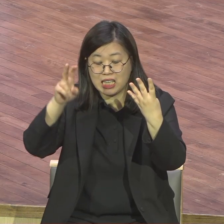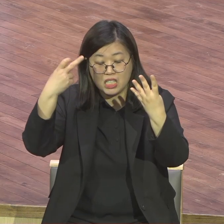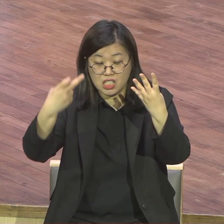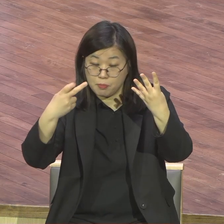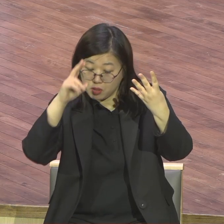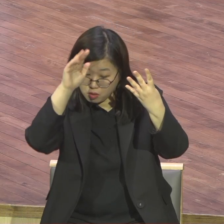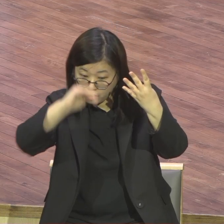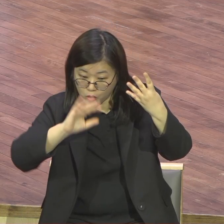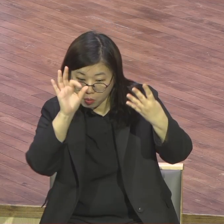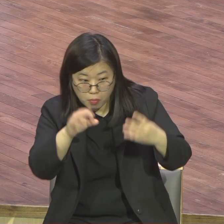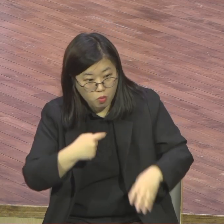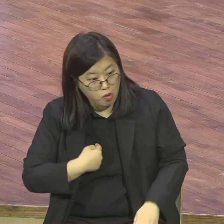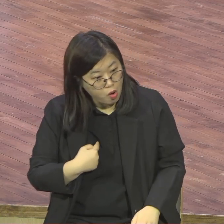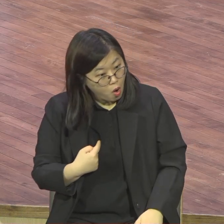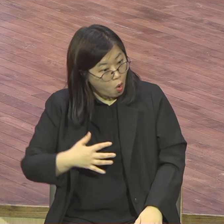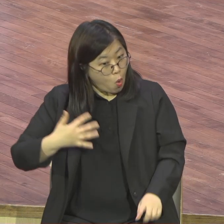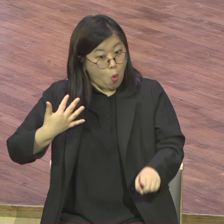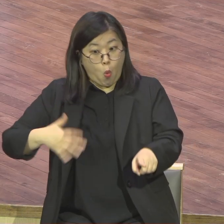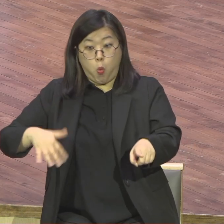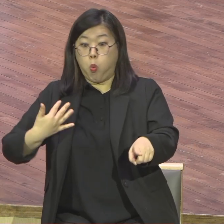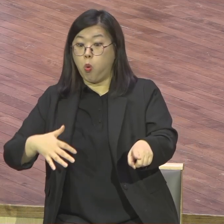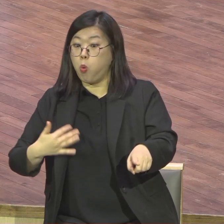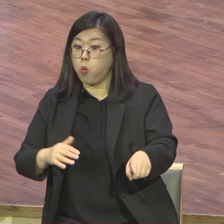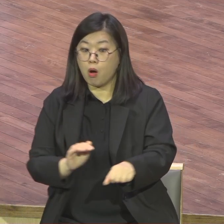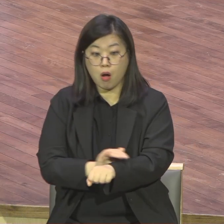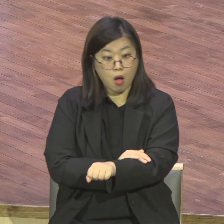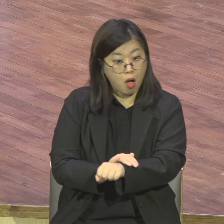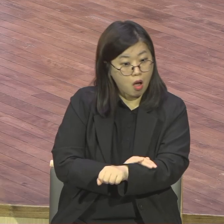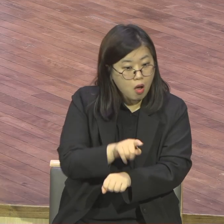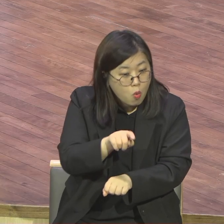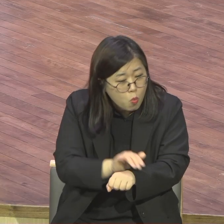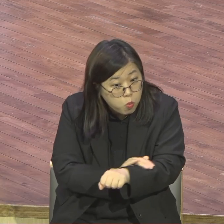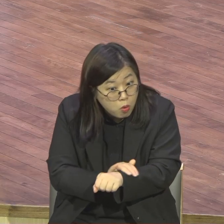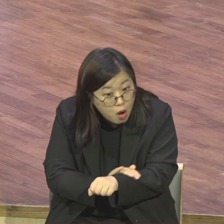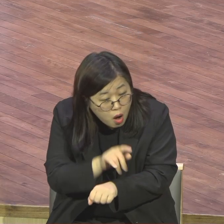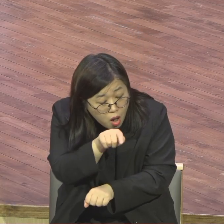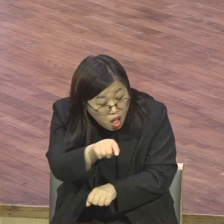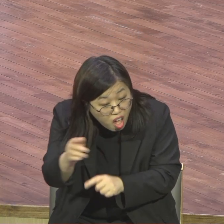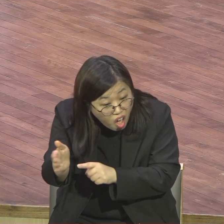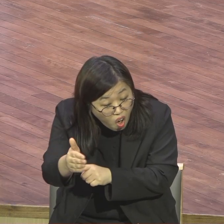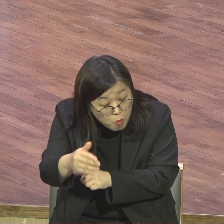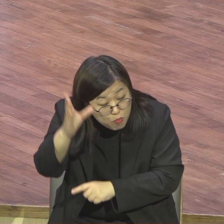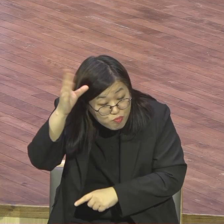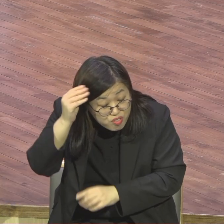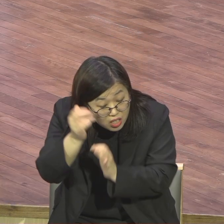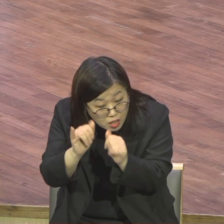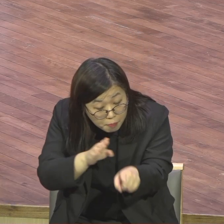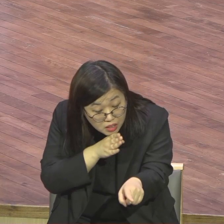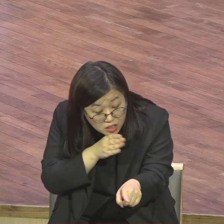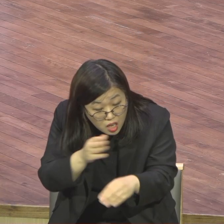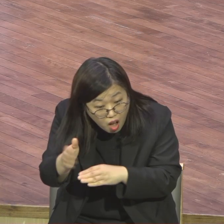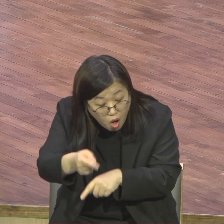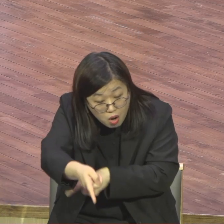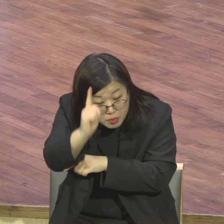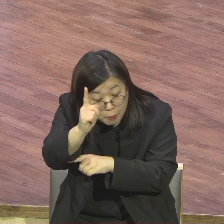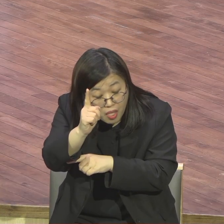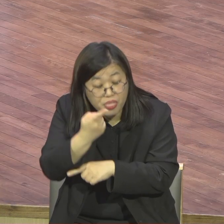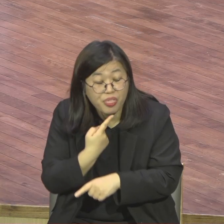있냐 오순절 마가다락방에 성령이 이마니까요 이들이 막 자기가 자기 나라 말들을 다 해버려